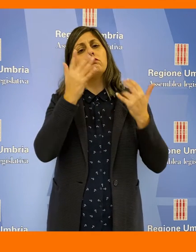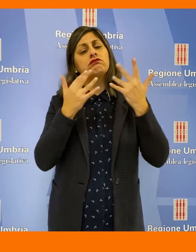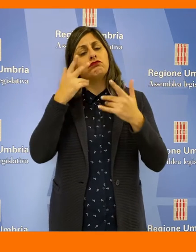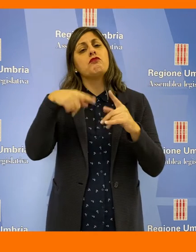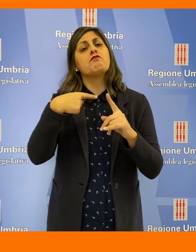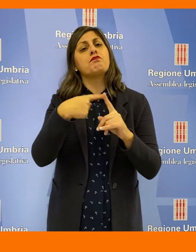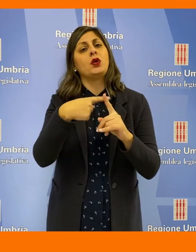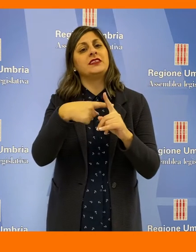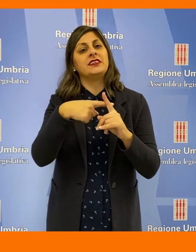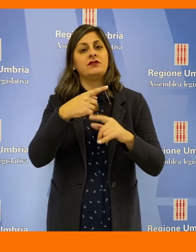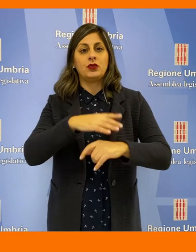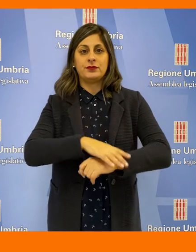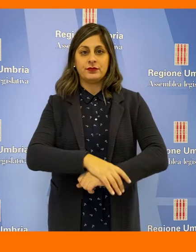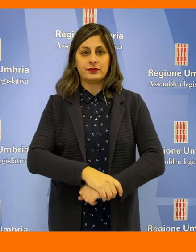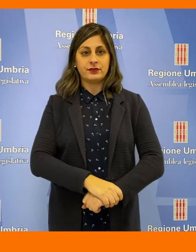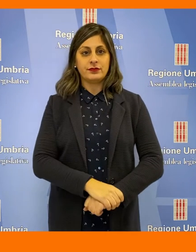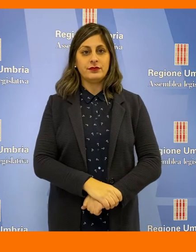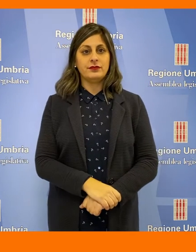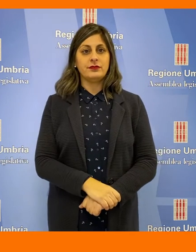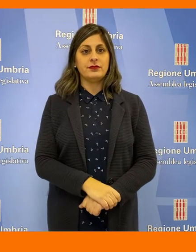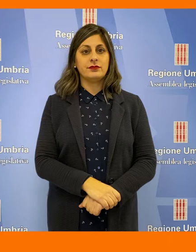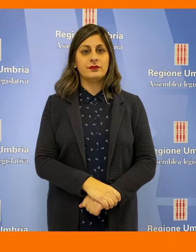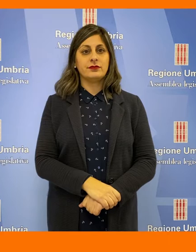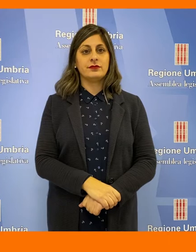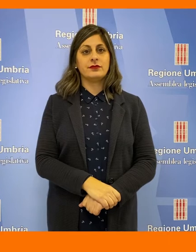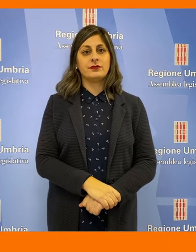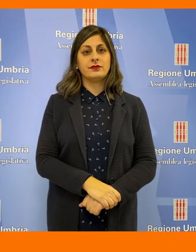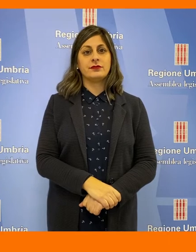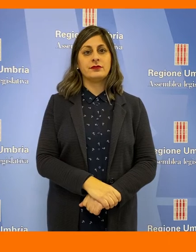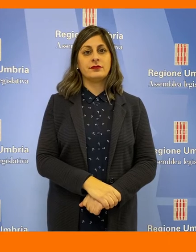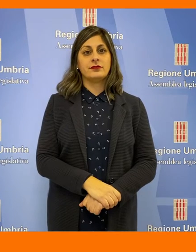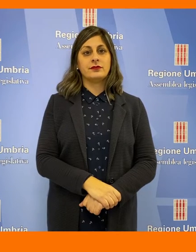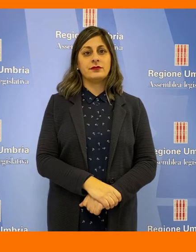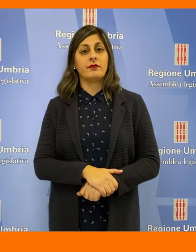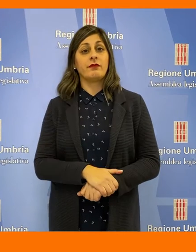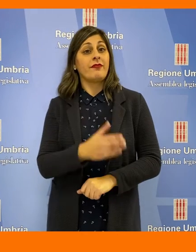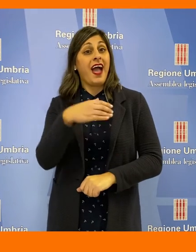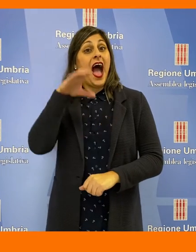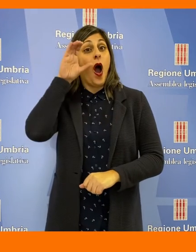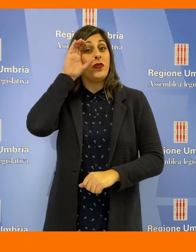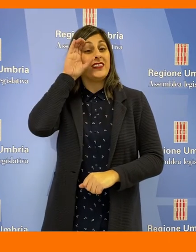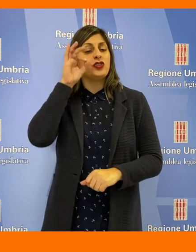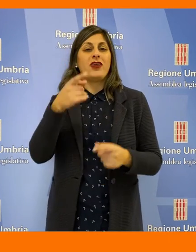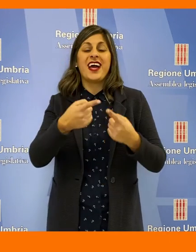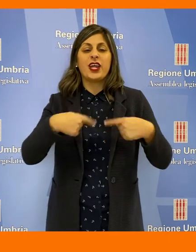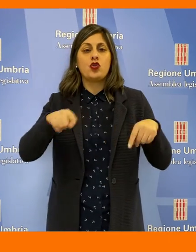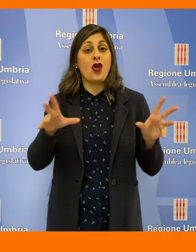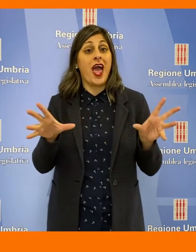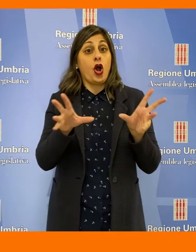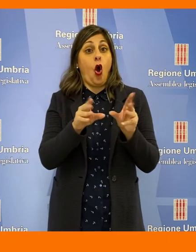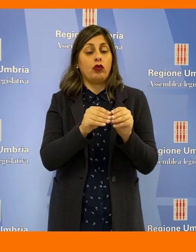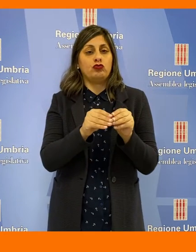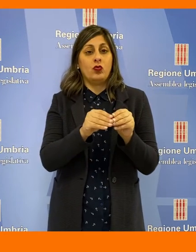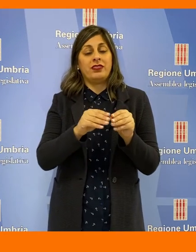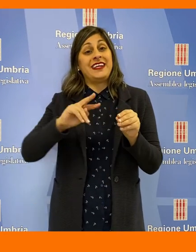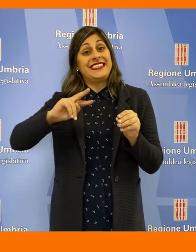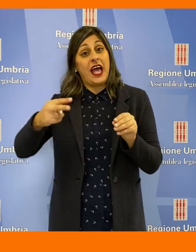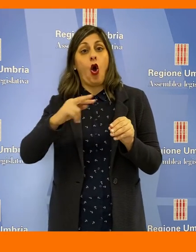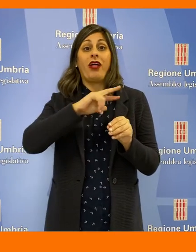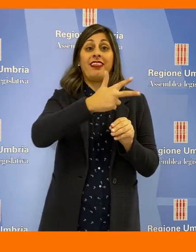Revisori ha espresso un giudizio positivo. Audizione in una riunione congiunta della seconda e